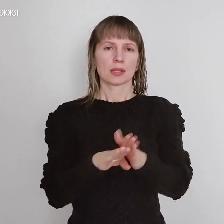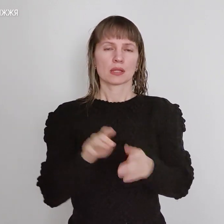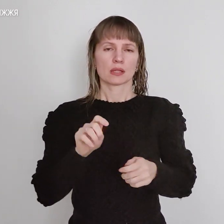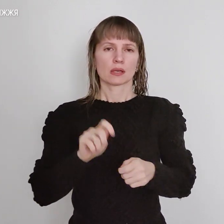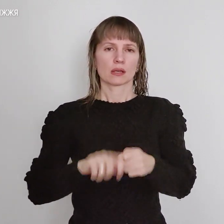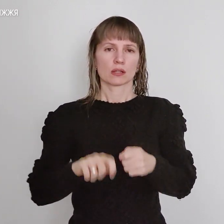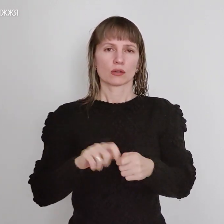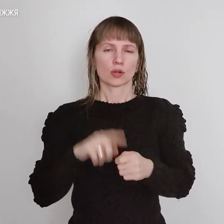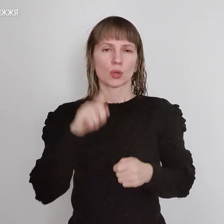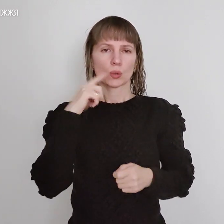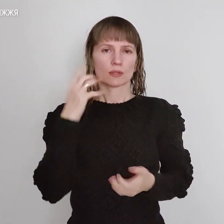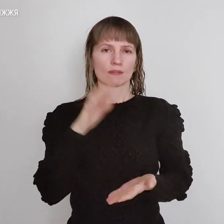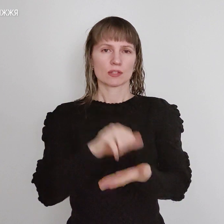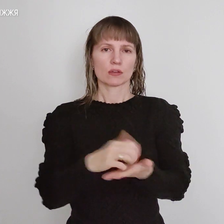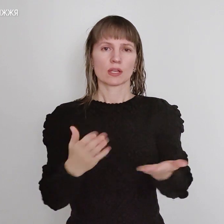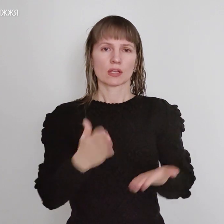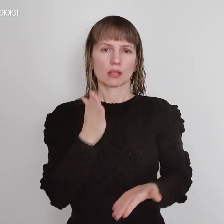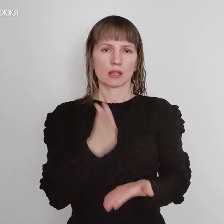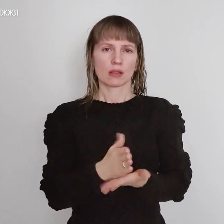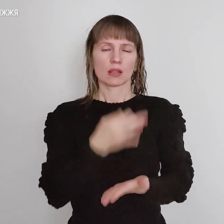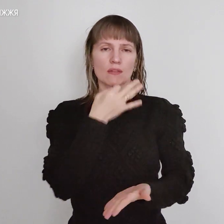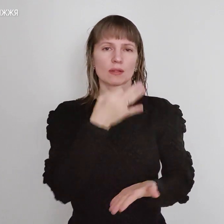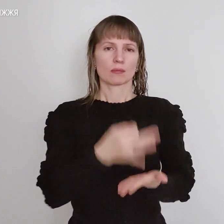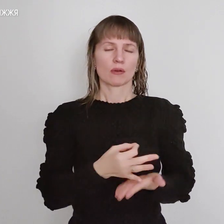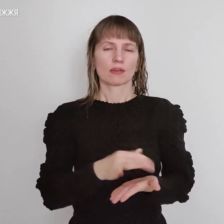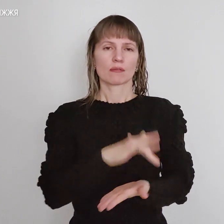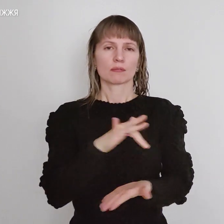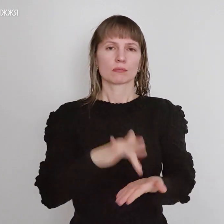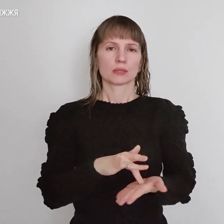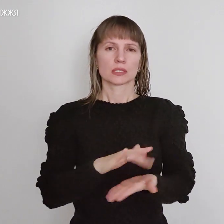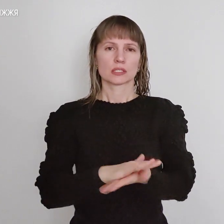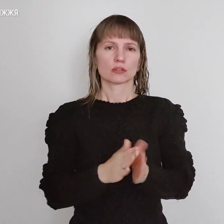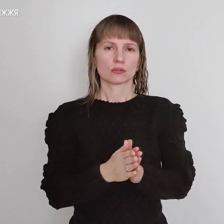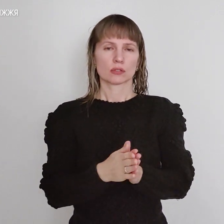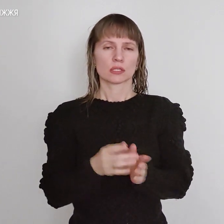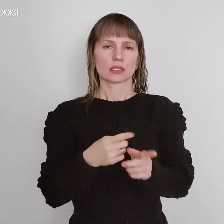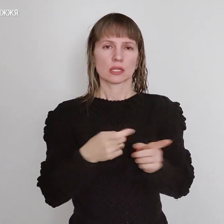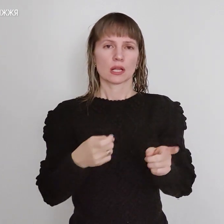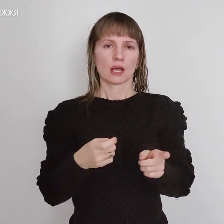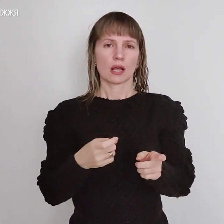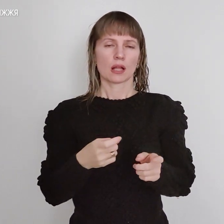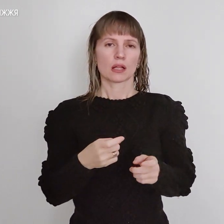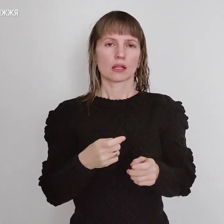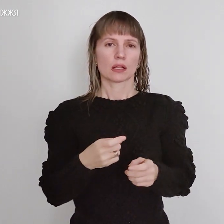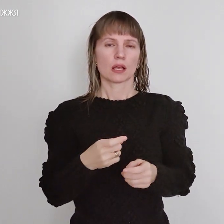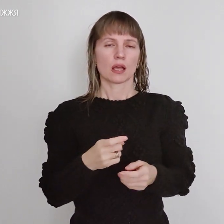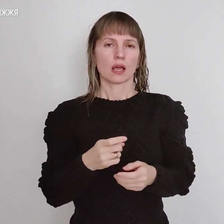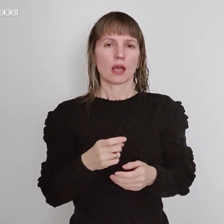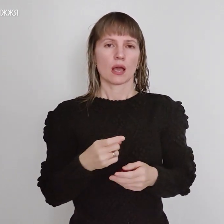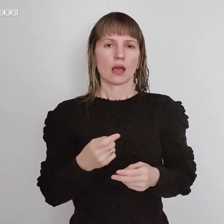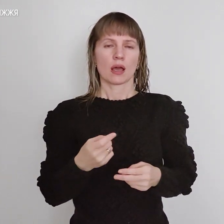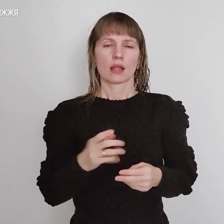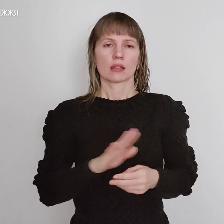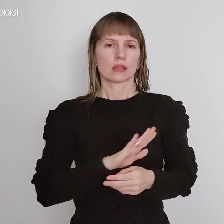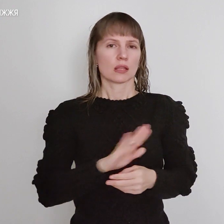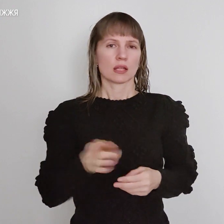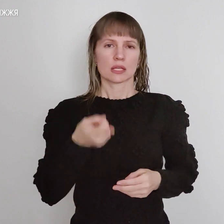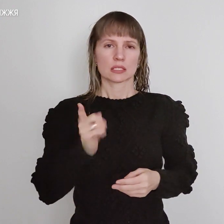відповідальність в місті. Ситуація. По-перше, що стріляли холостивно.-перше,-другому, заходу міста відбувається, виключно